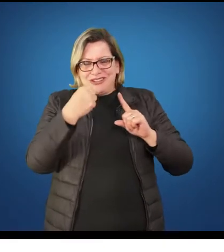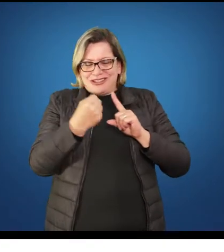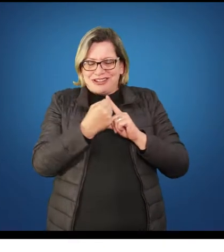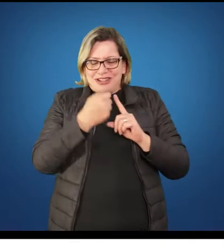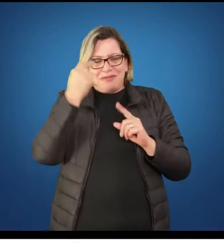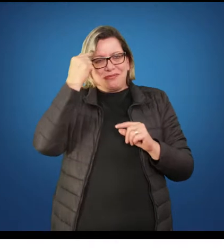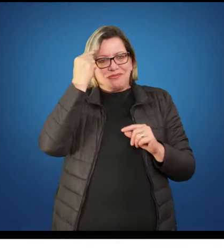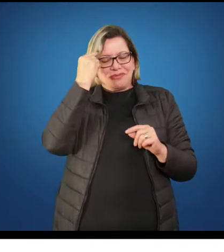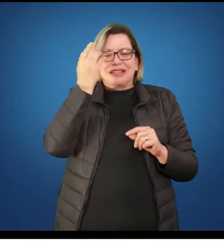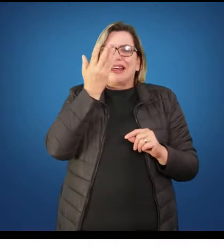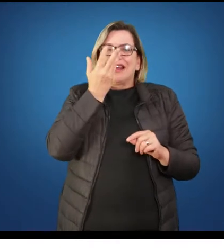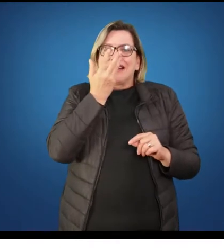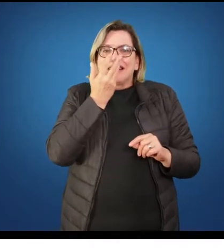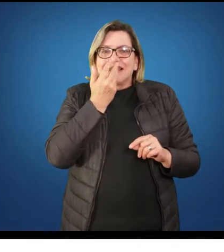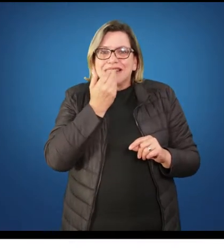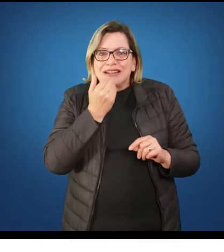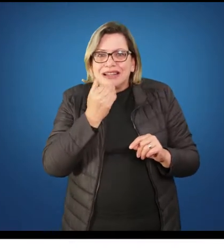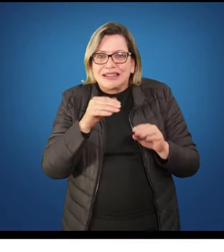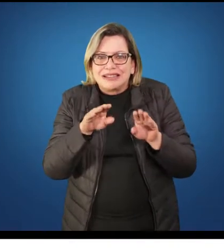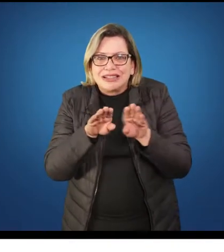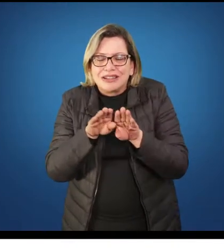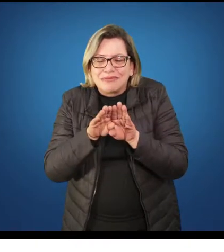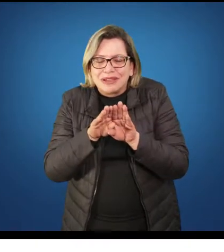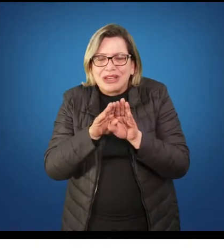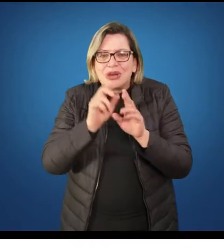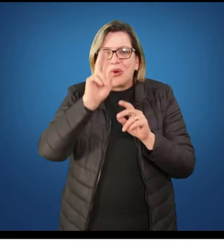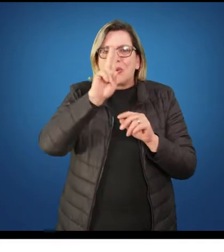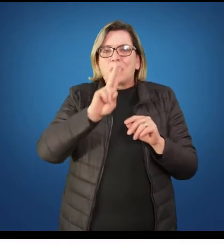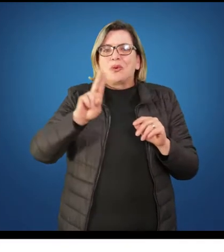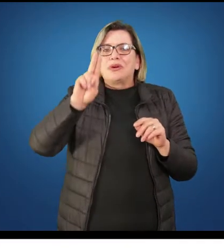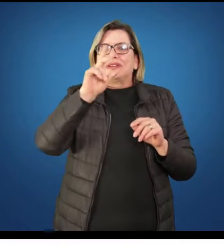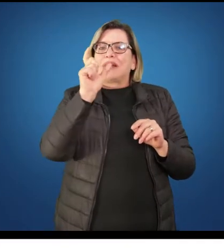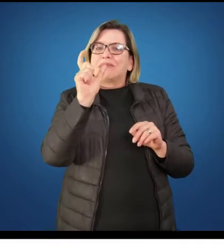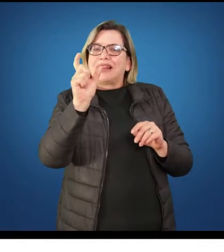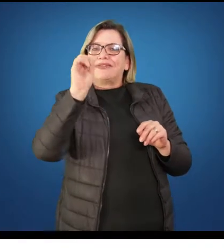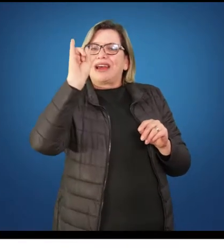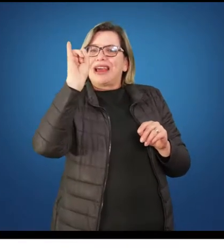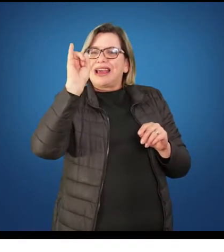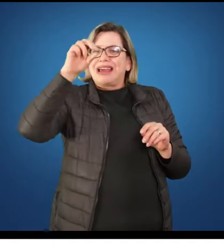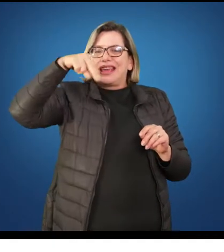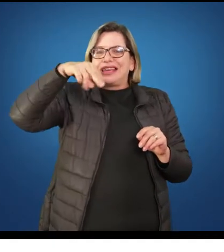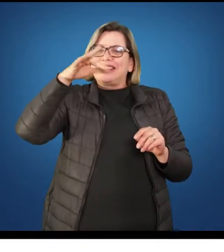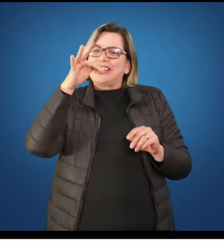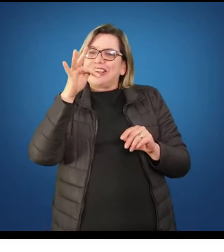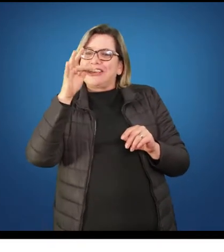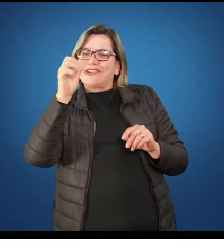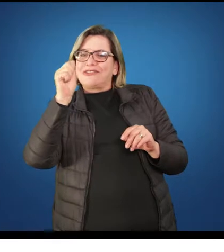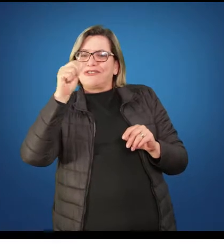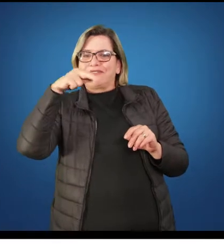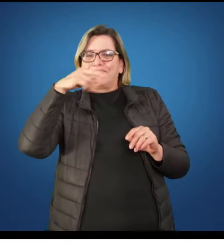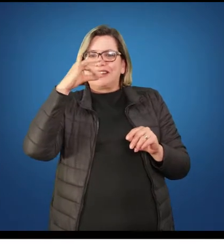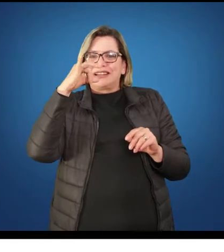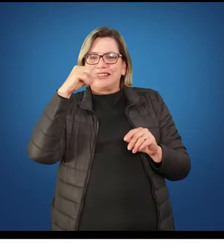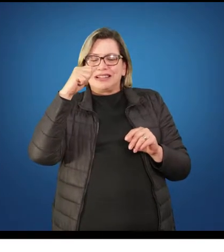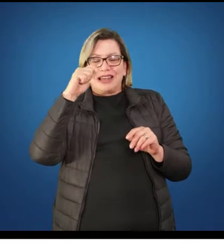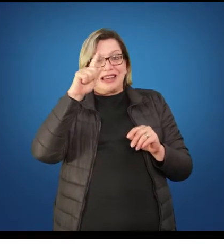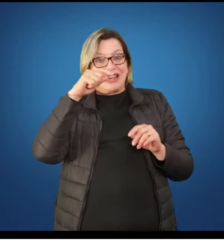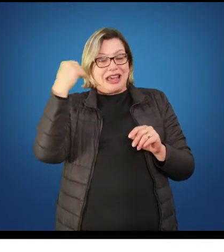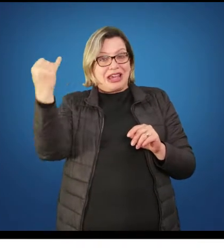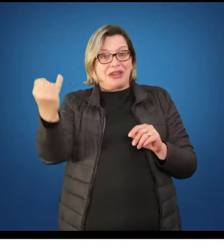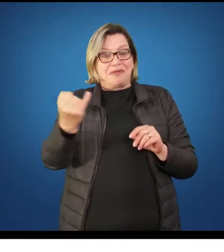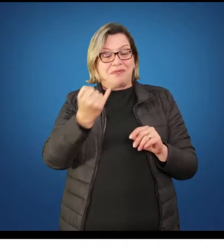todos nós teremos o mesmo tipo de infância, porque infância, na verdade, é uma construção social,